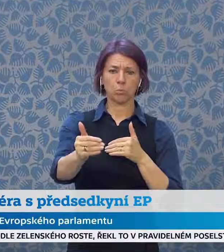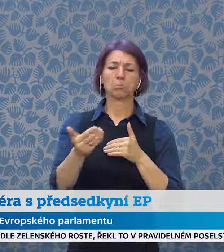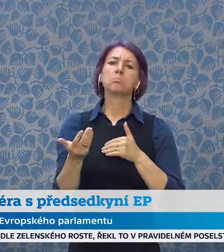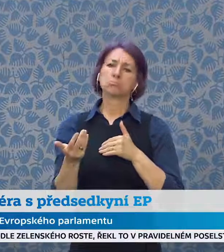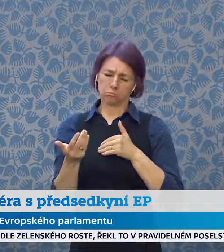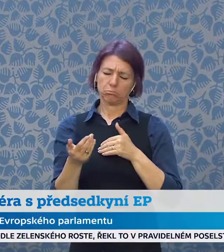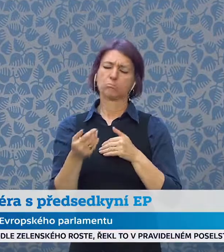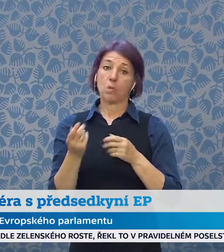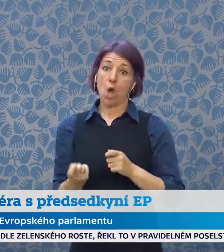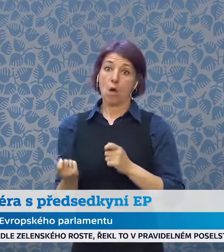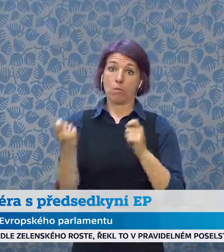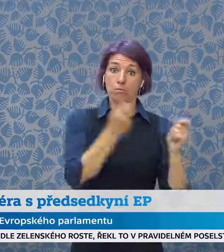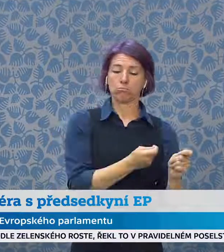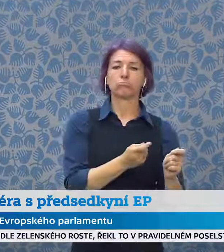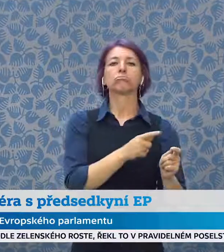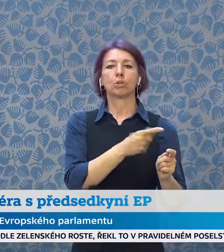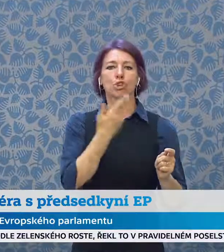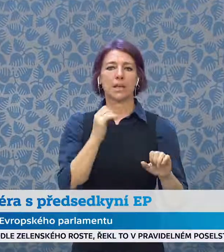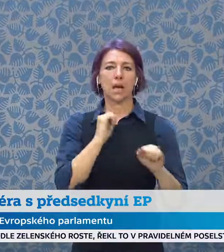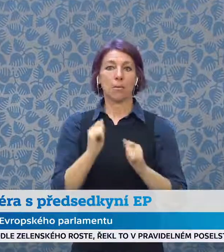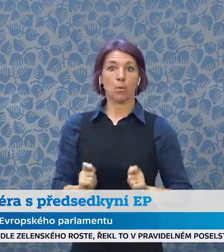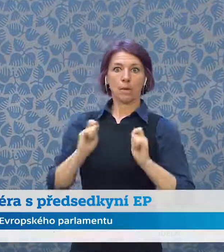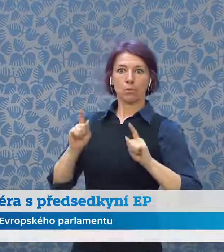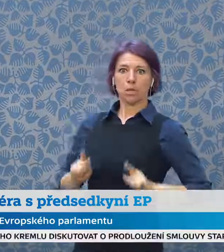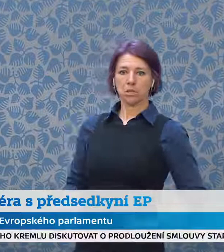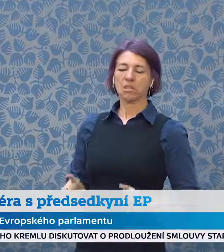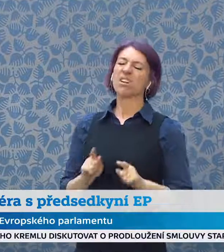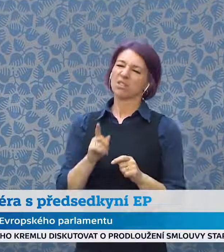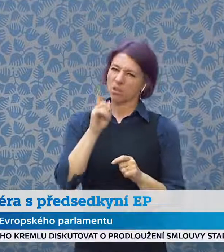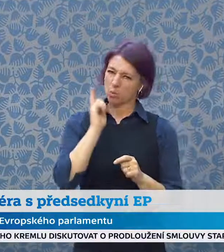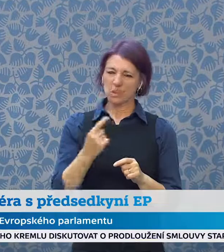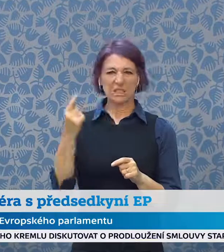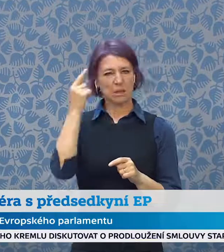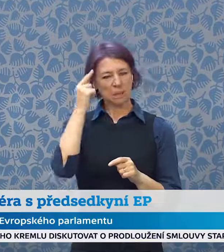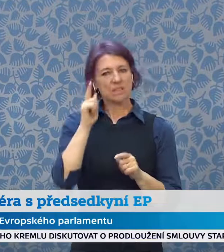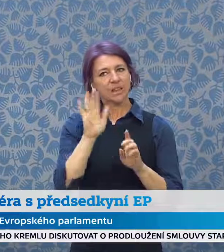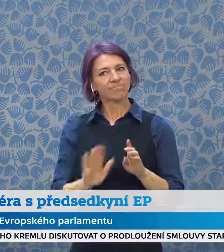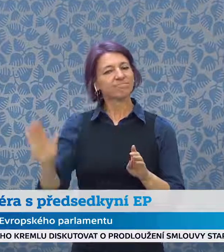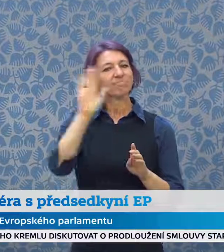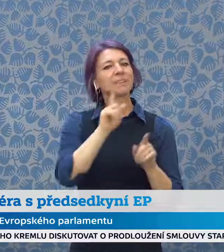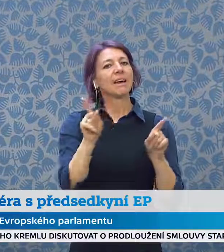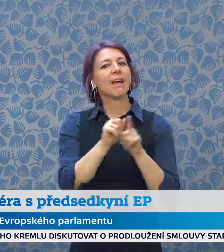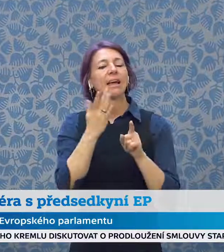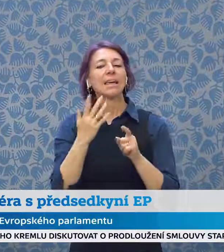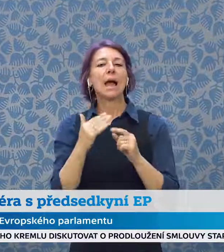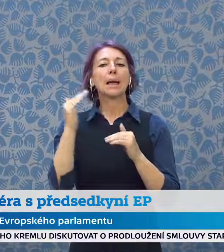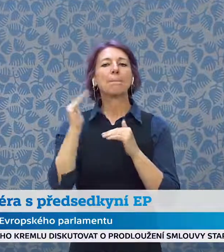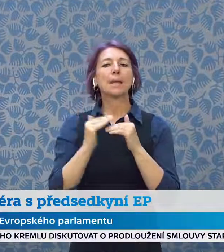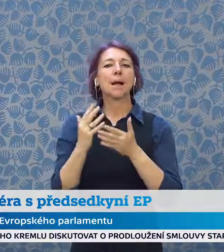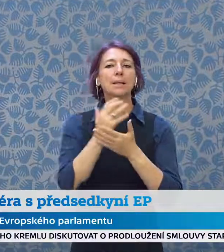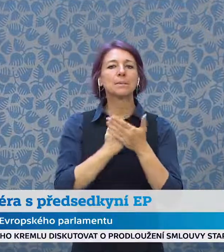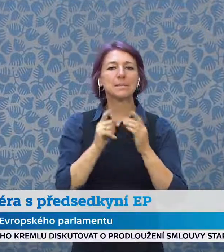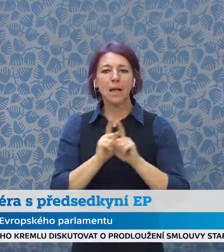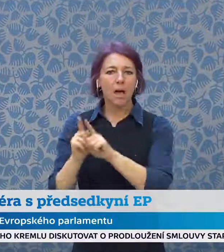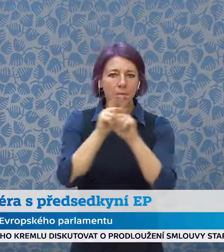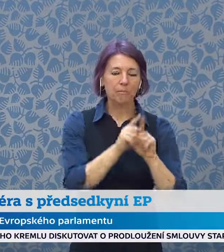chopilo velmi důležitých témat, jako je i minimální mzda rovné zastoupení mužů a žen